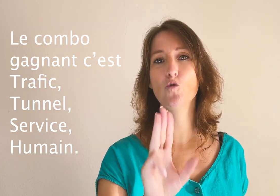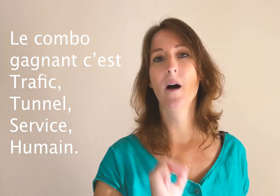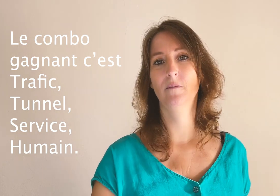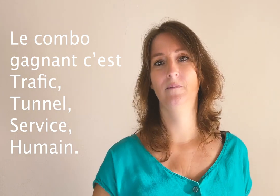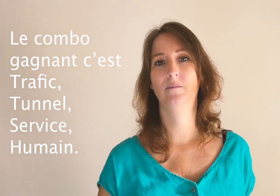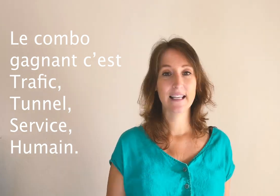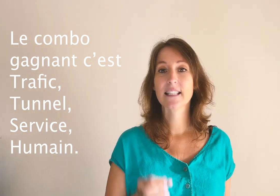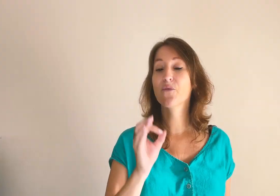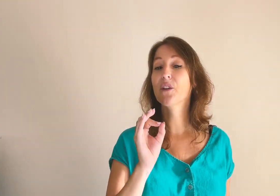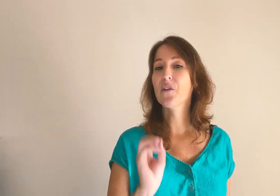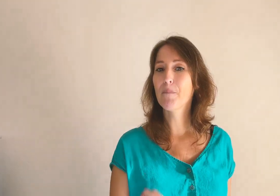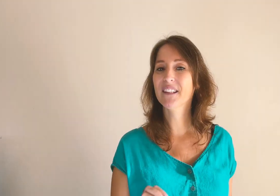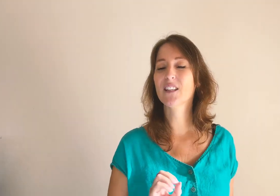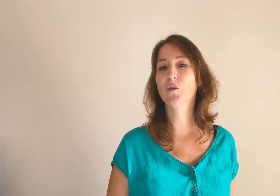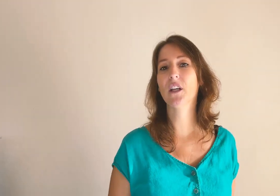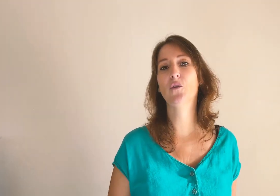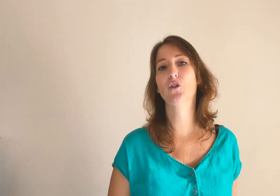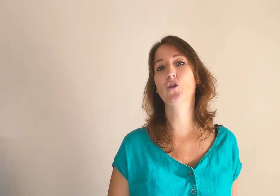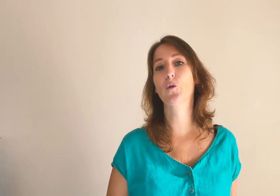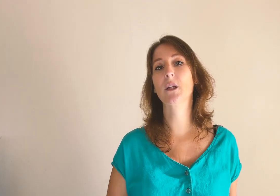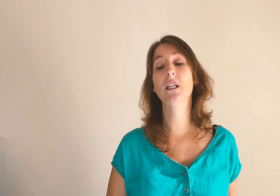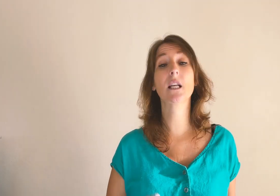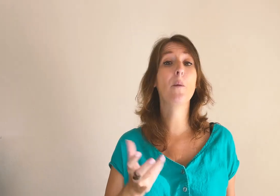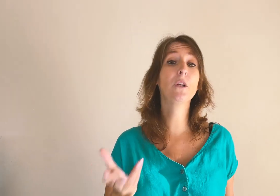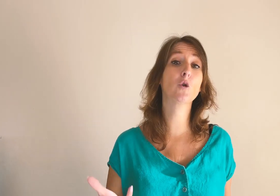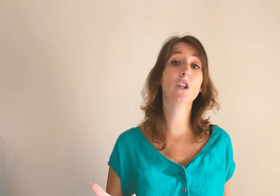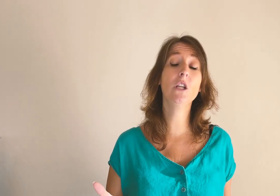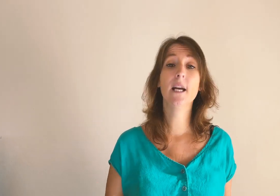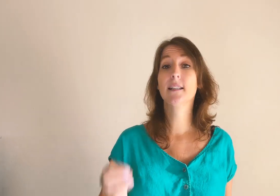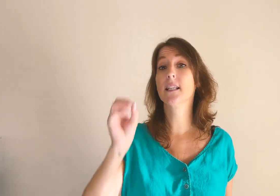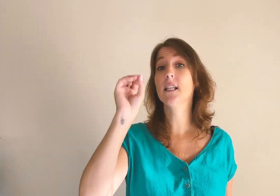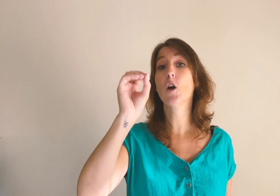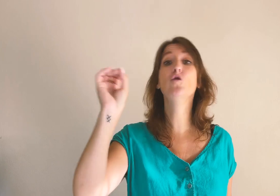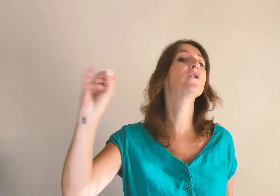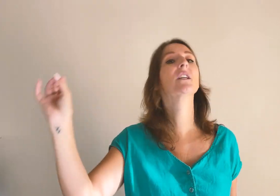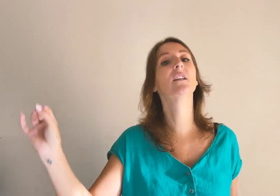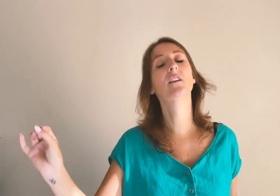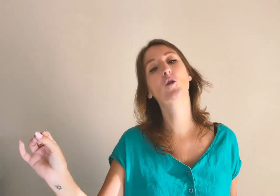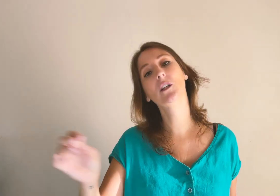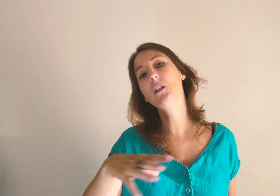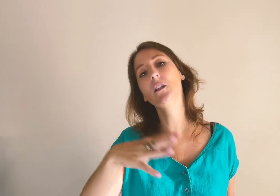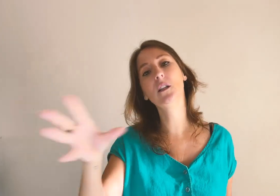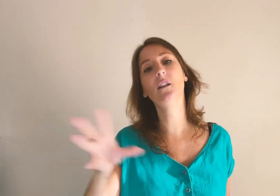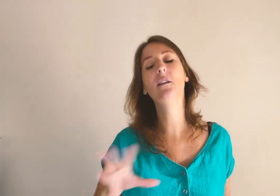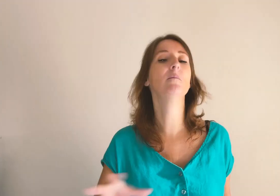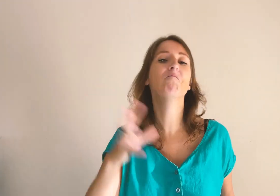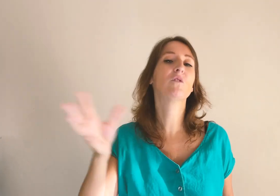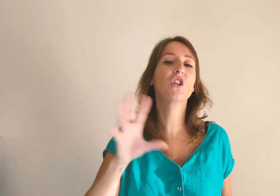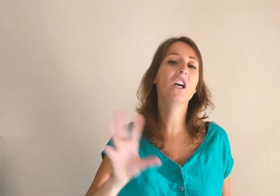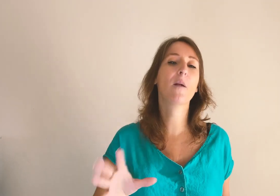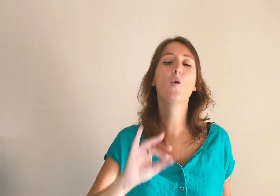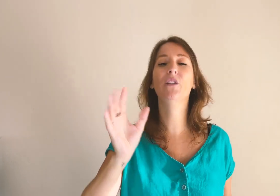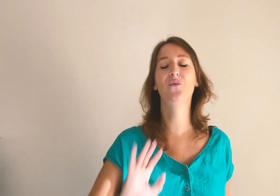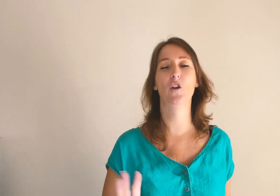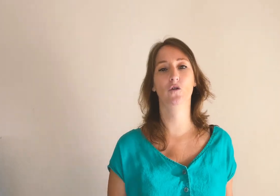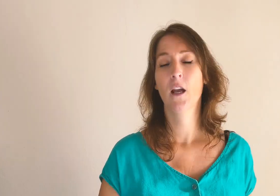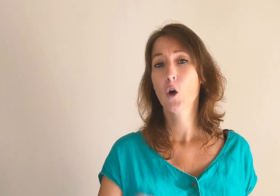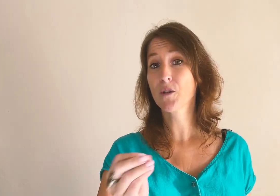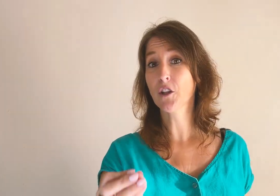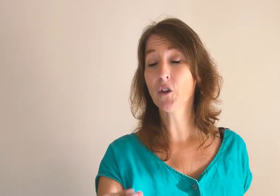humain. Si vous n'avez pas de résultat dans votre entreprise, a priori, c'est qu'il y a une de ces catégories qui, généralement, est défaillante. Concernant le